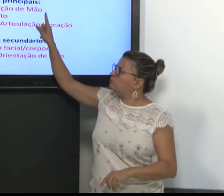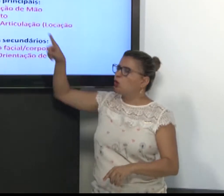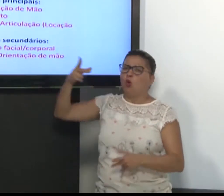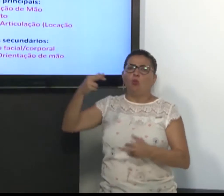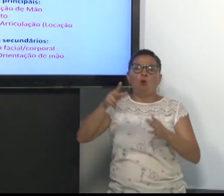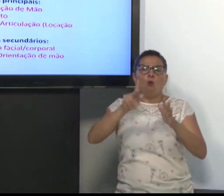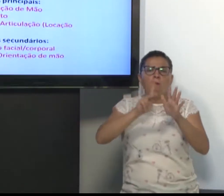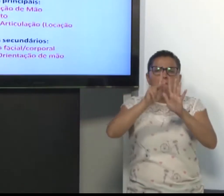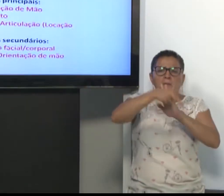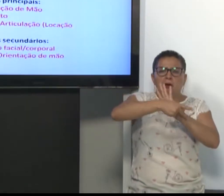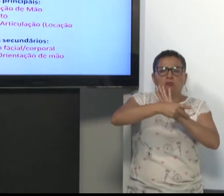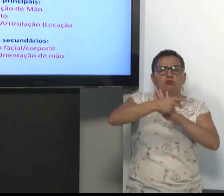Observe.